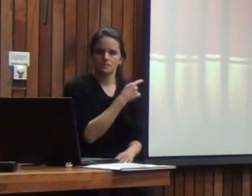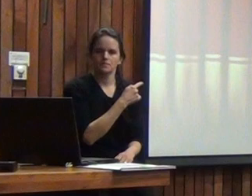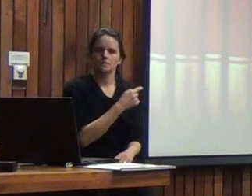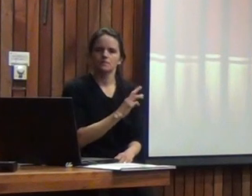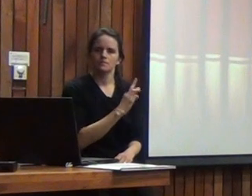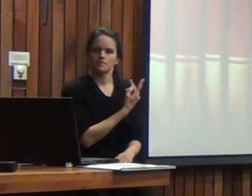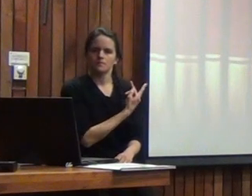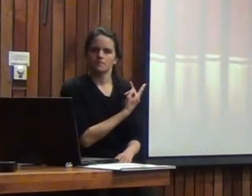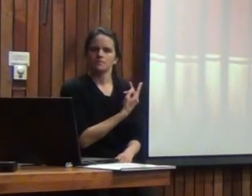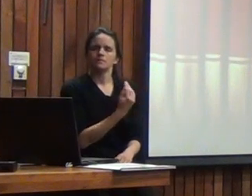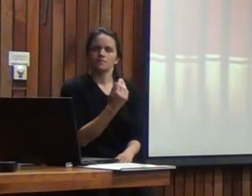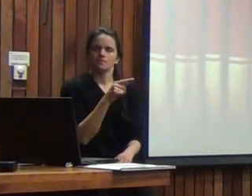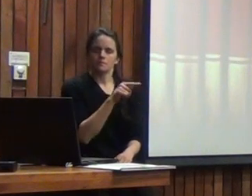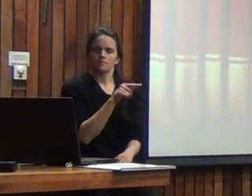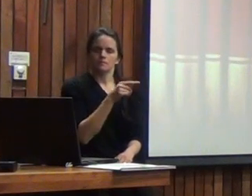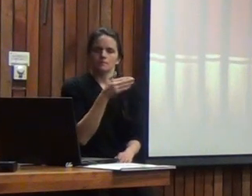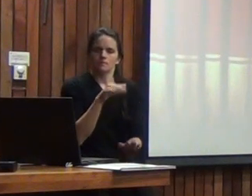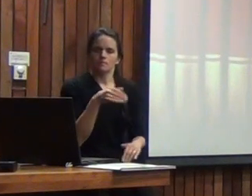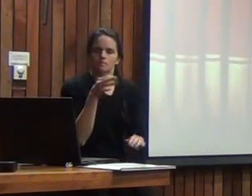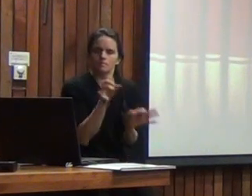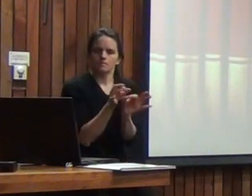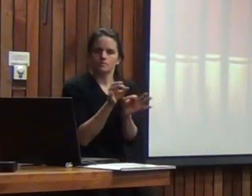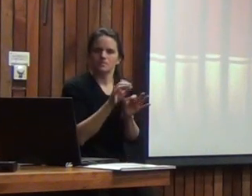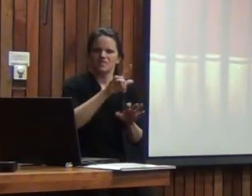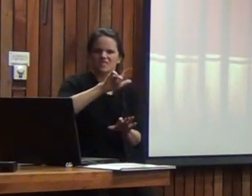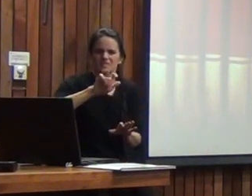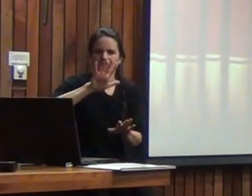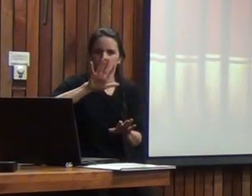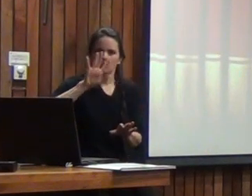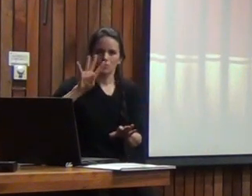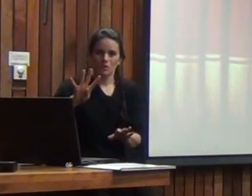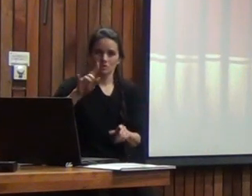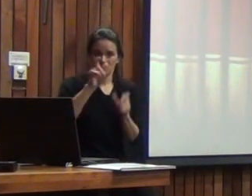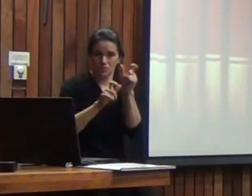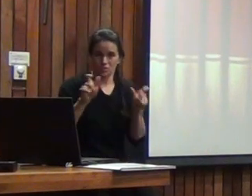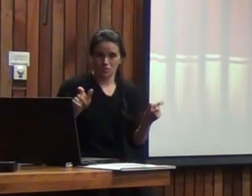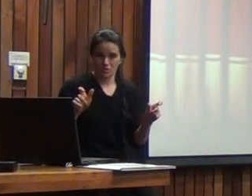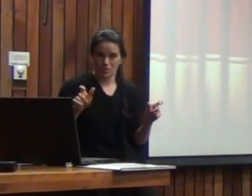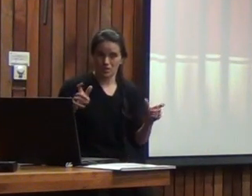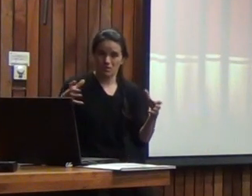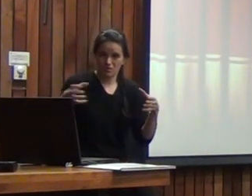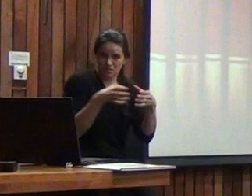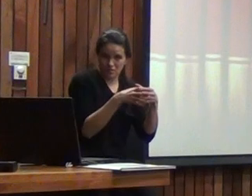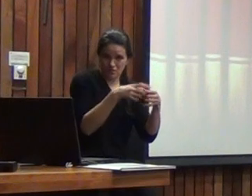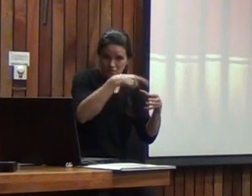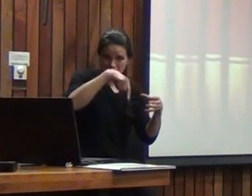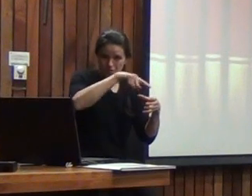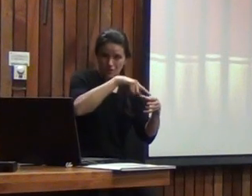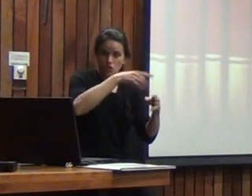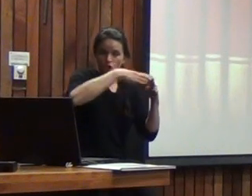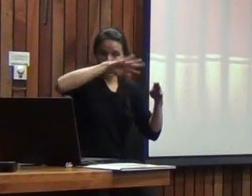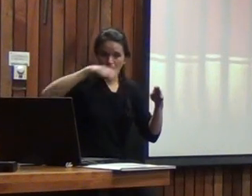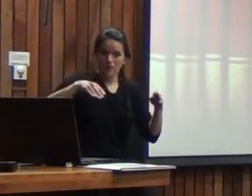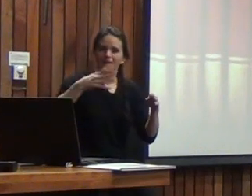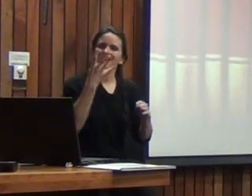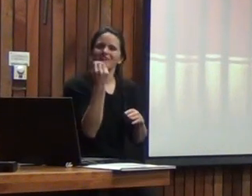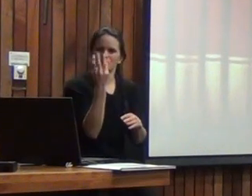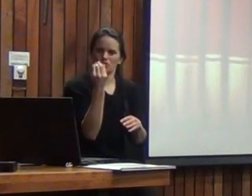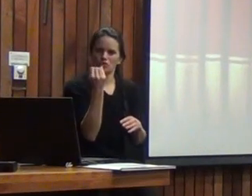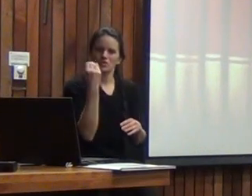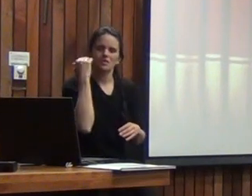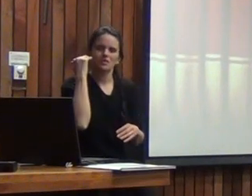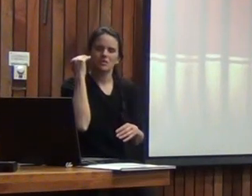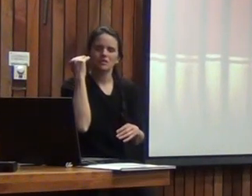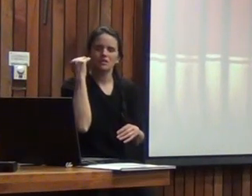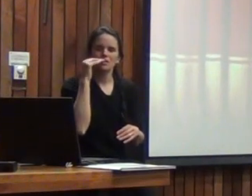como señala Ricardo para los 754 sujetos que están incluidos para la muestra normativa 14 de ellos son sujetos que